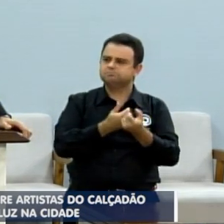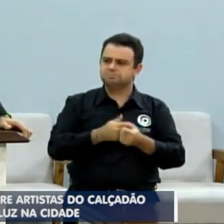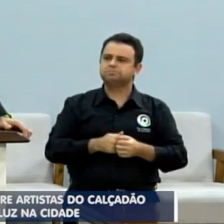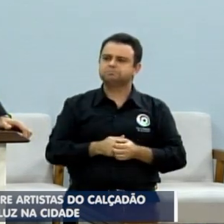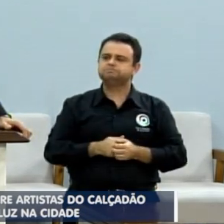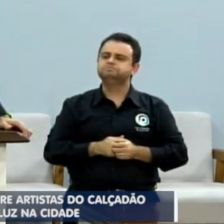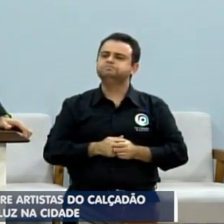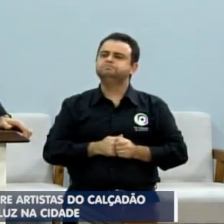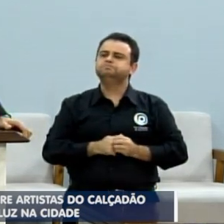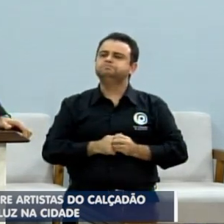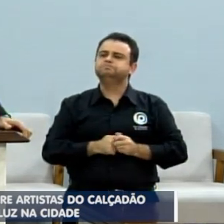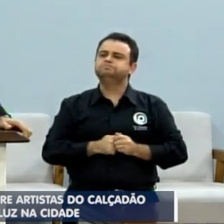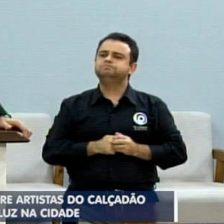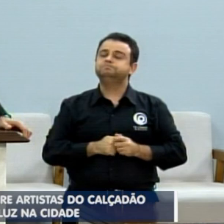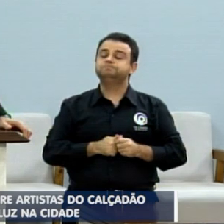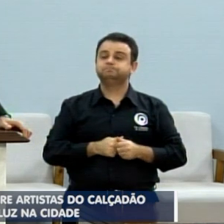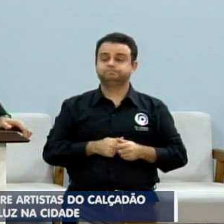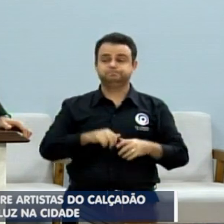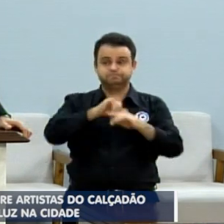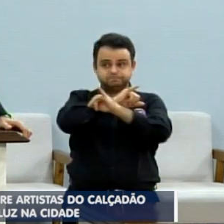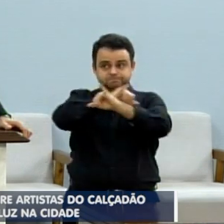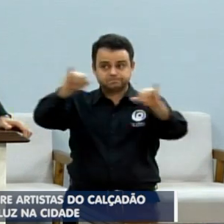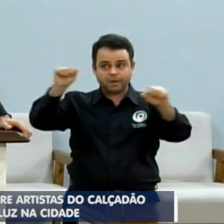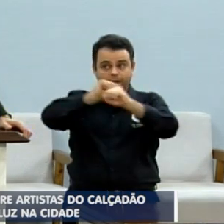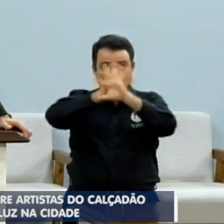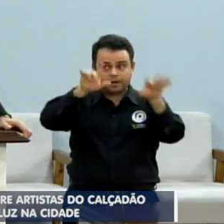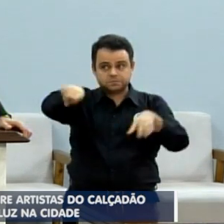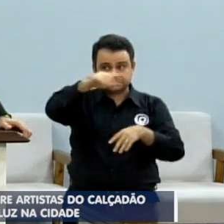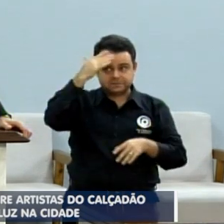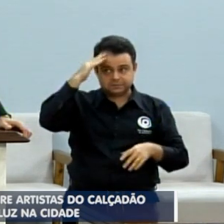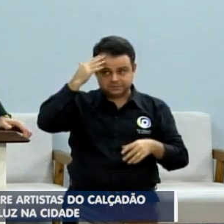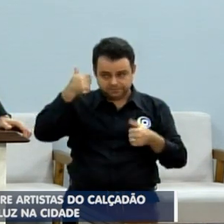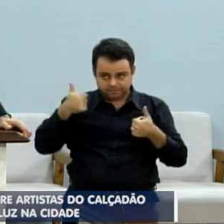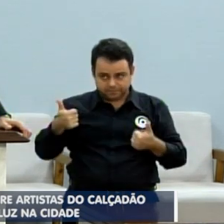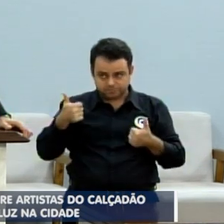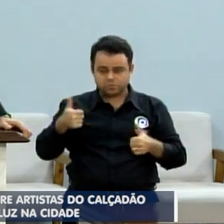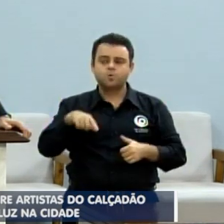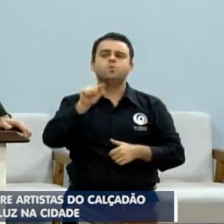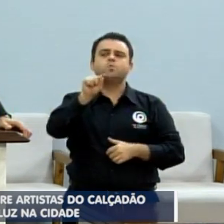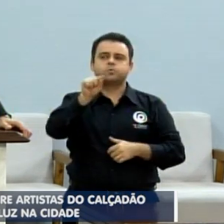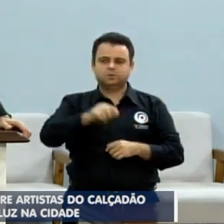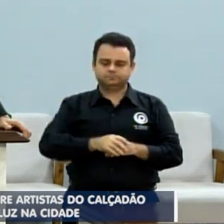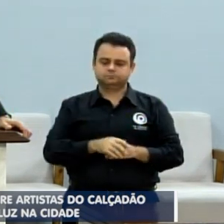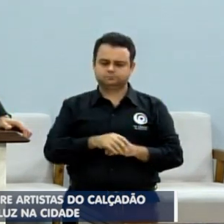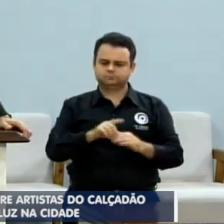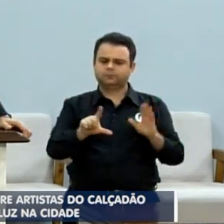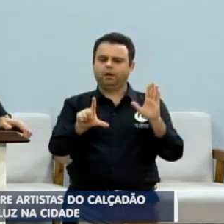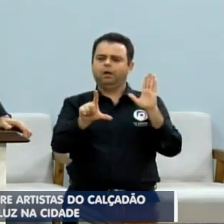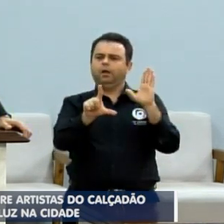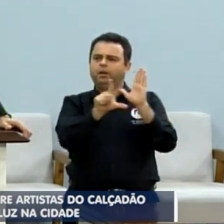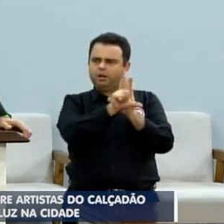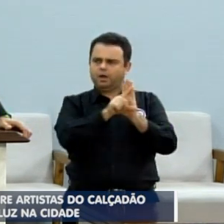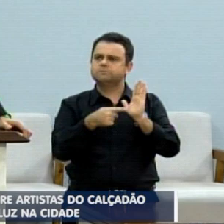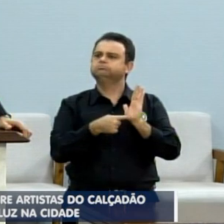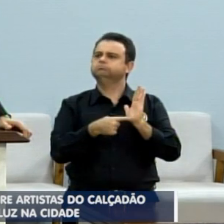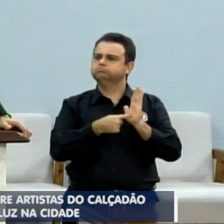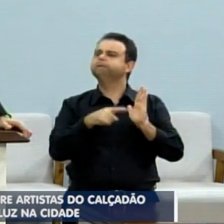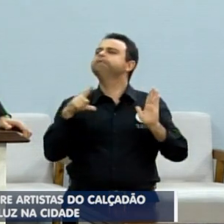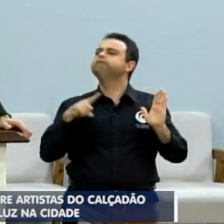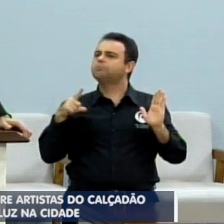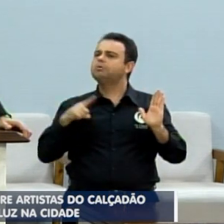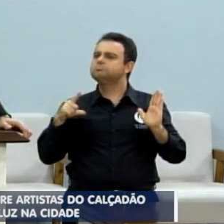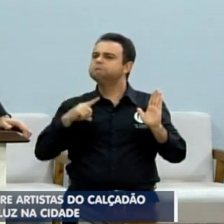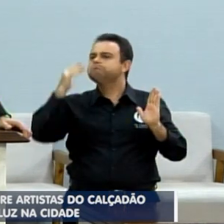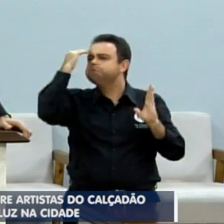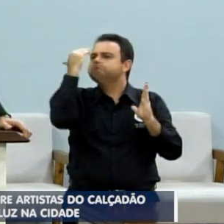Eu quero deixar bem claro o seguinte, se existe lei, como na semana passada até